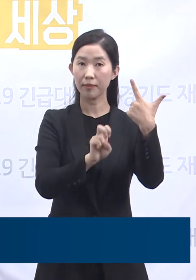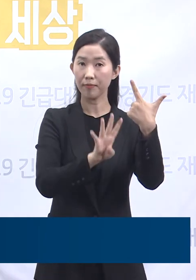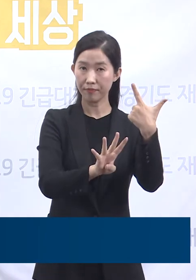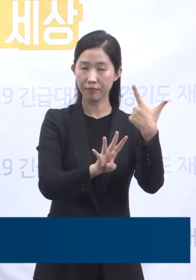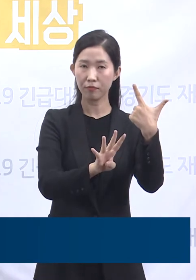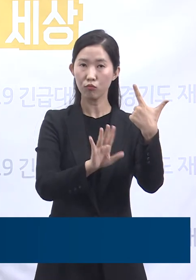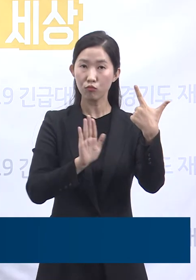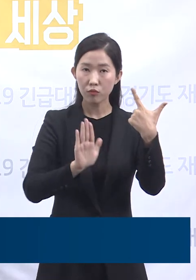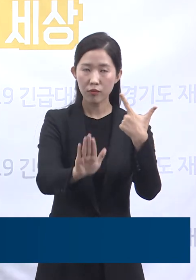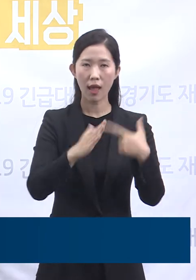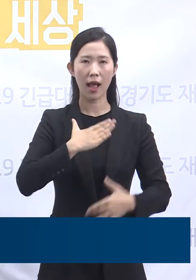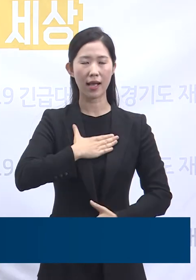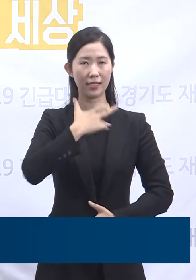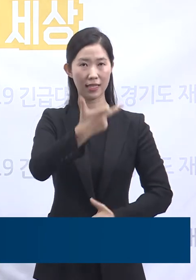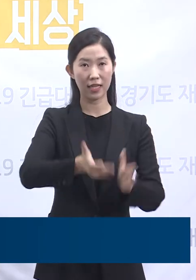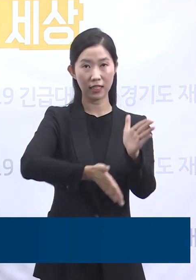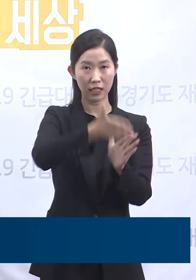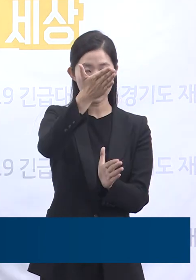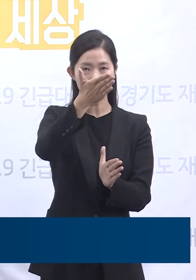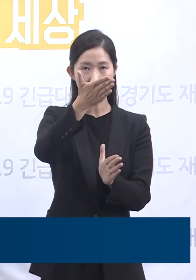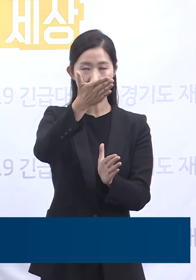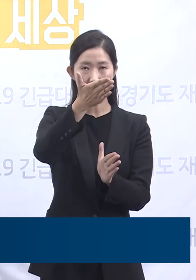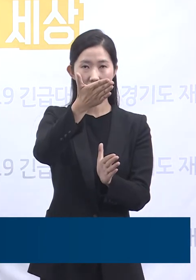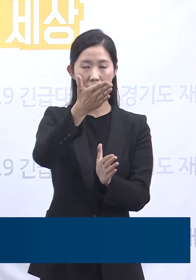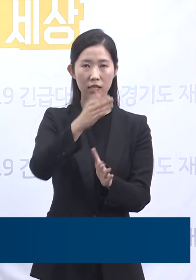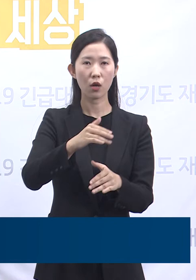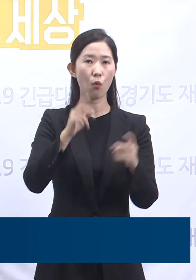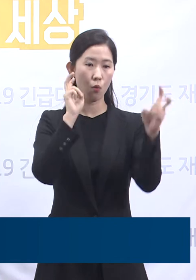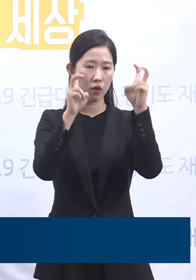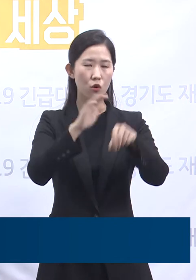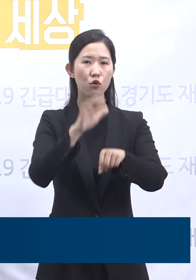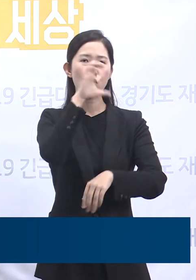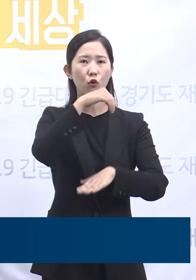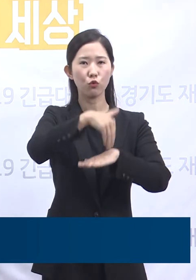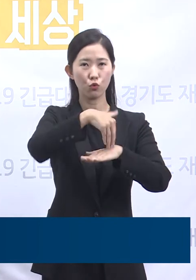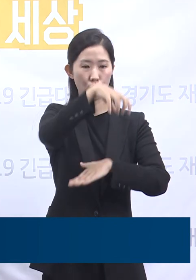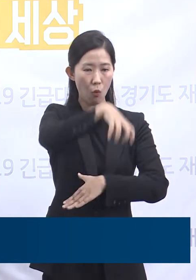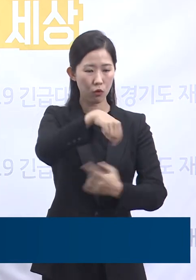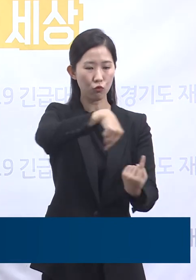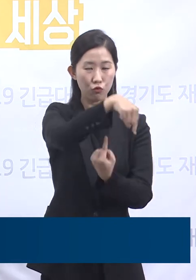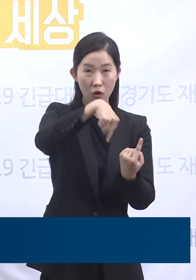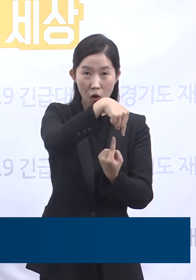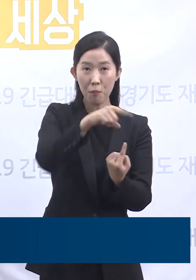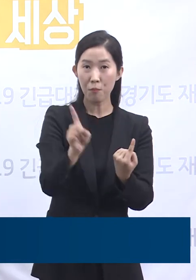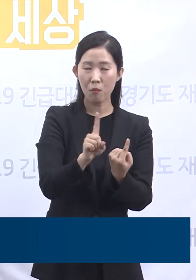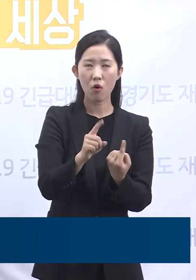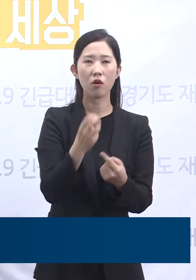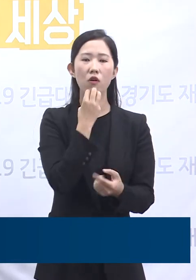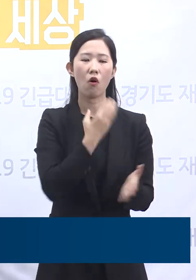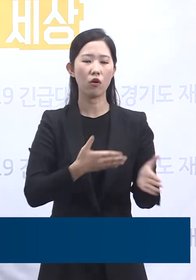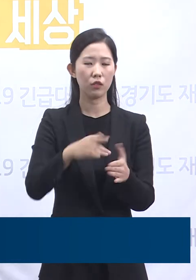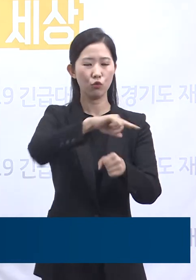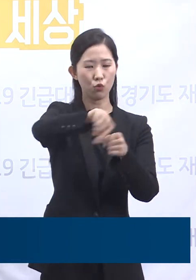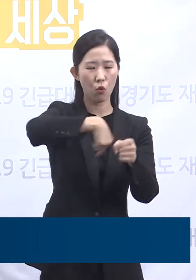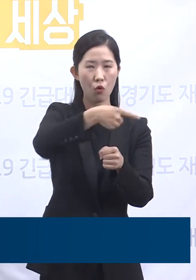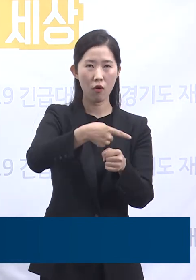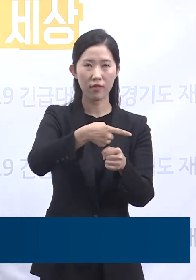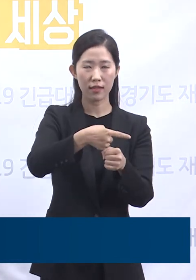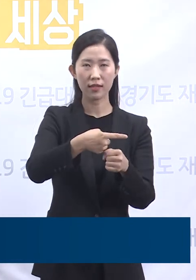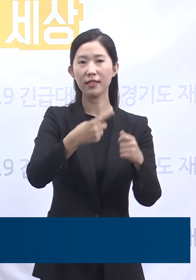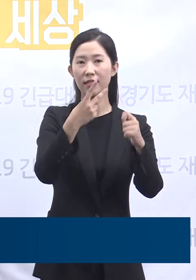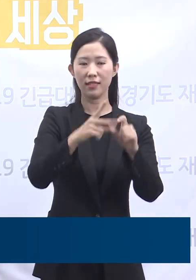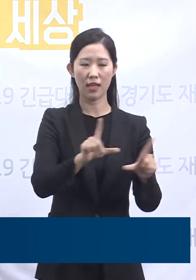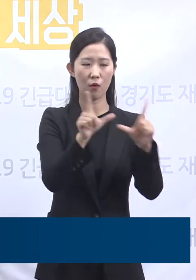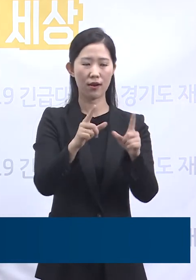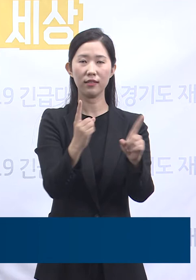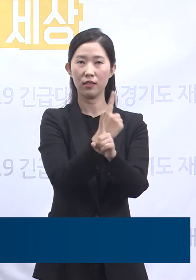안산시 소재 중소벤처기업연수원에서 운영 중인 경기수도권 2생활치료센터에서는 8월